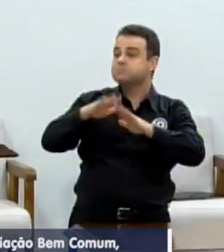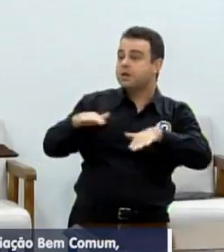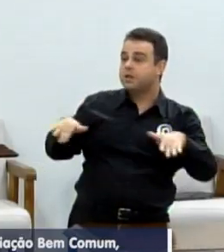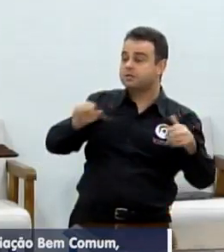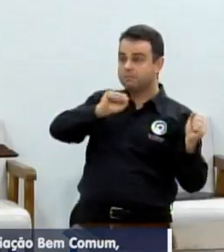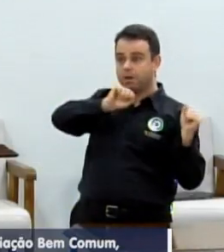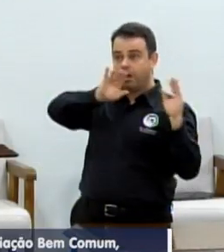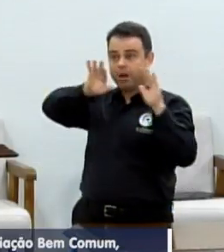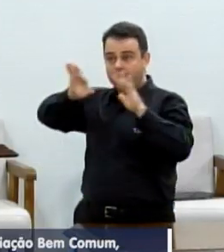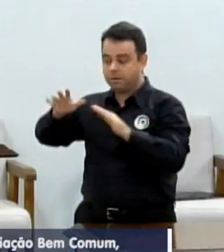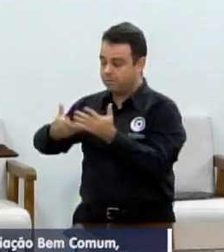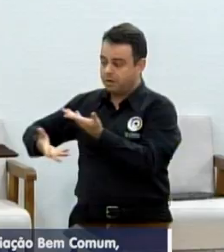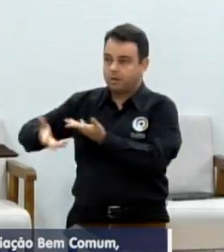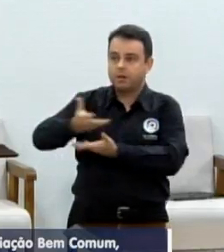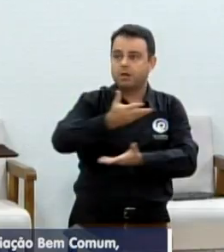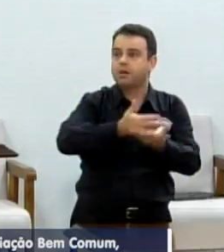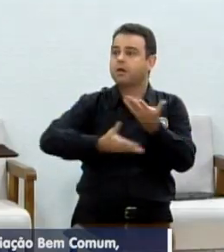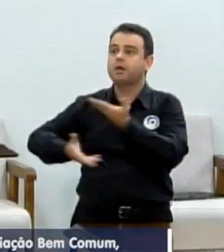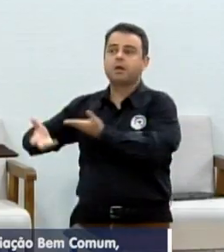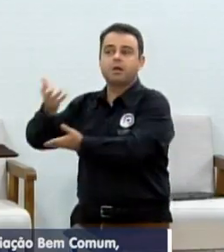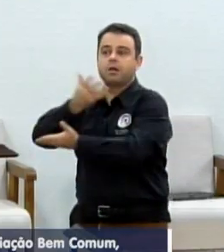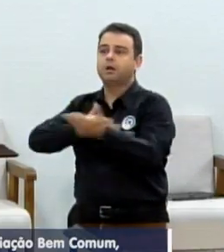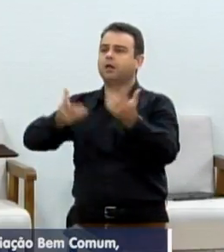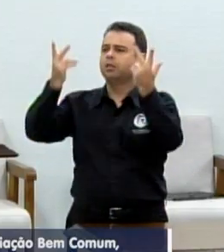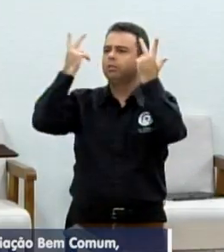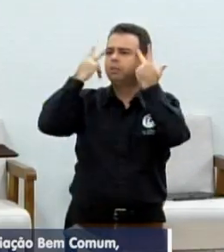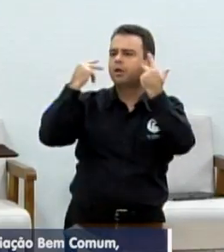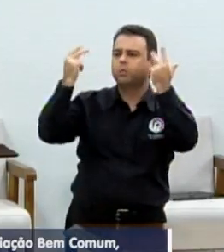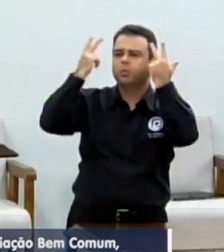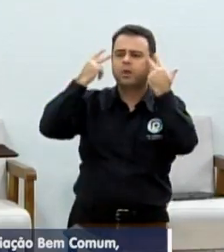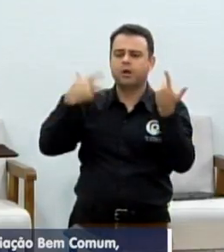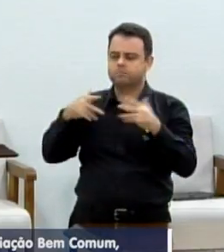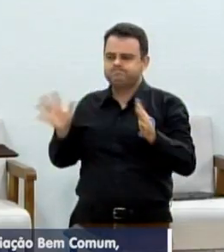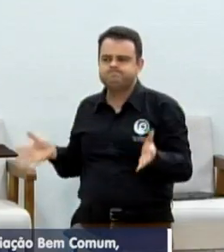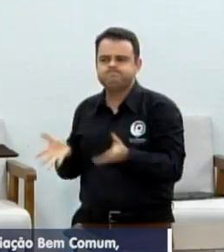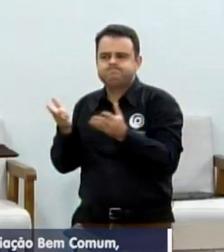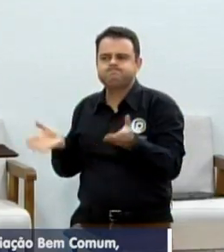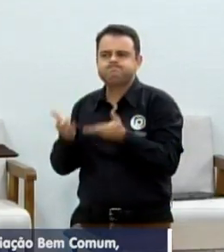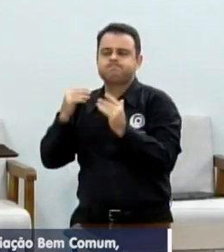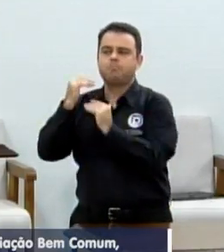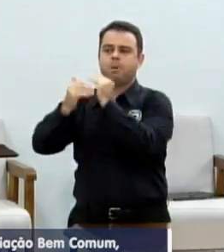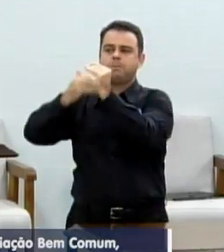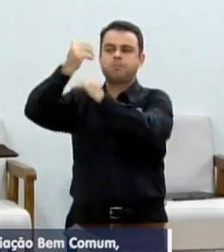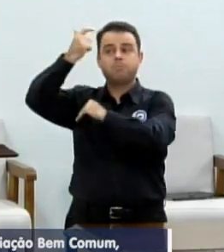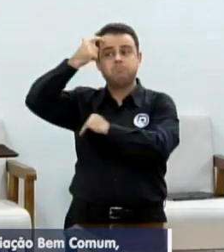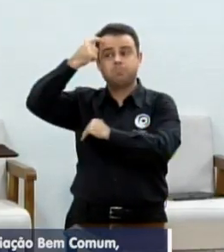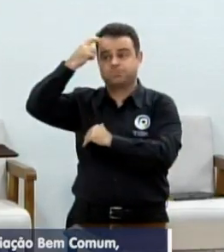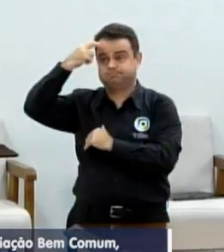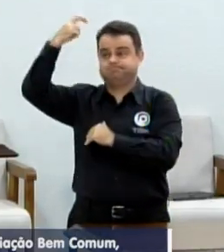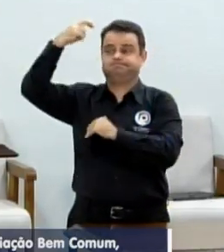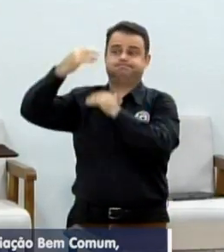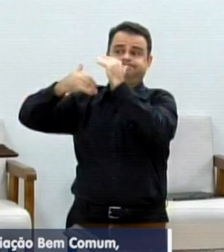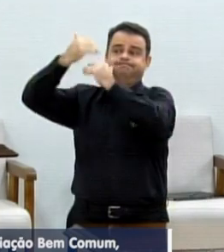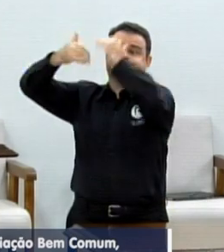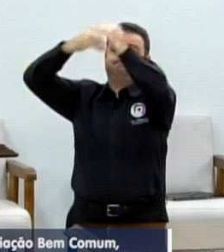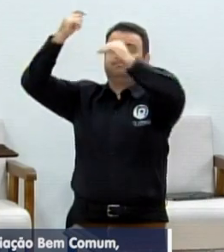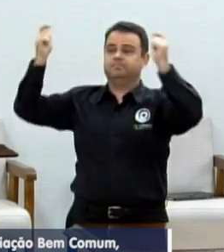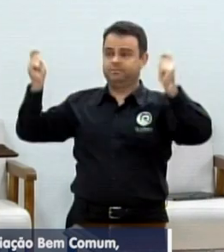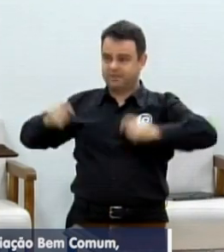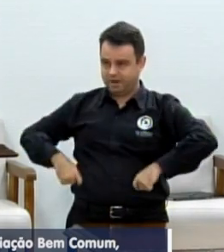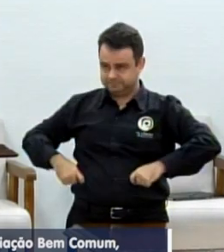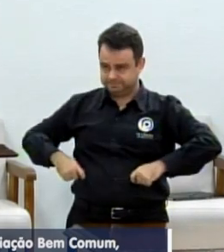conviver normalmente na escola, de ter o seu desenvolvimento intelectual. E, nesse momento, eu